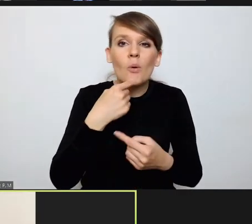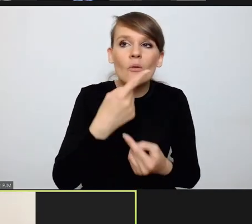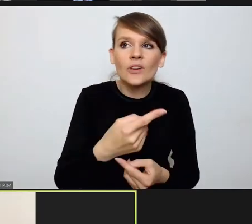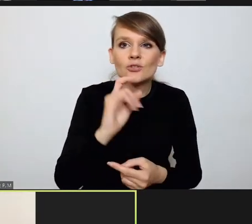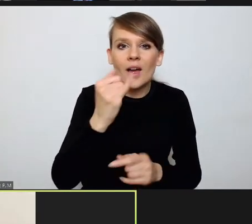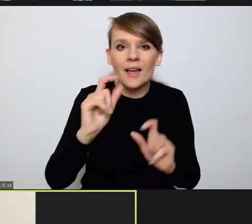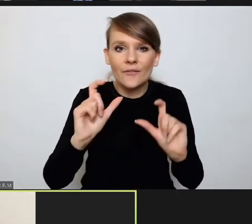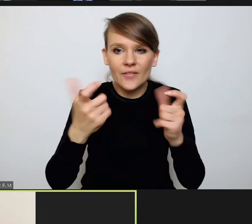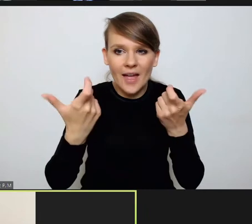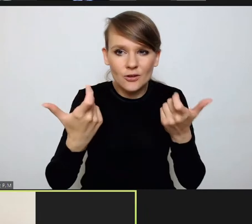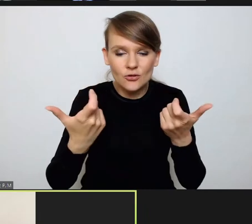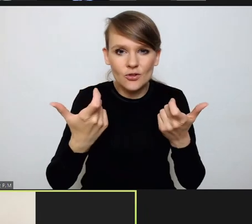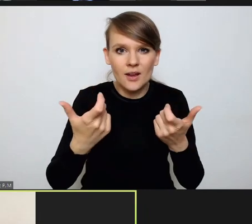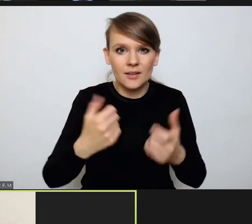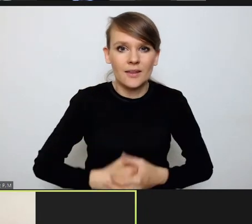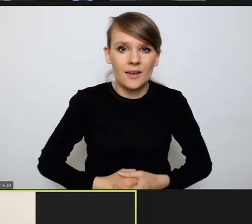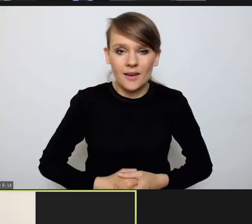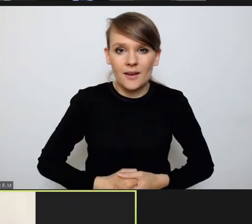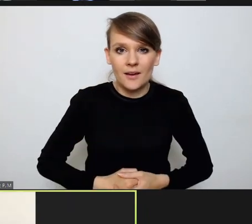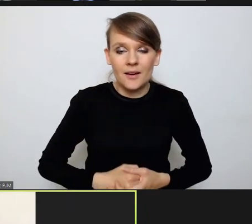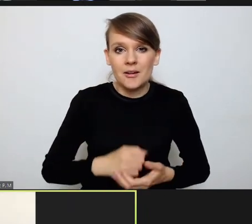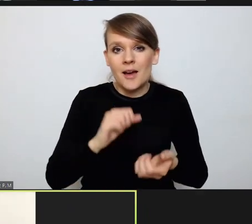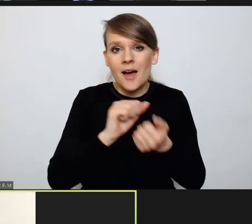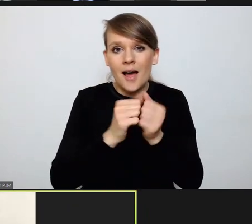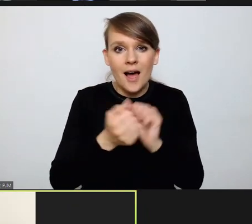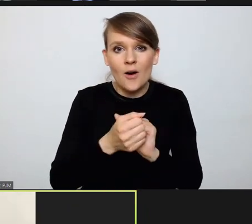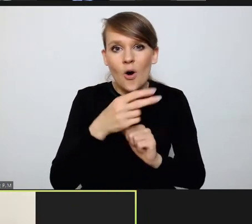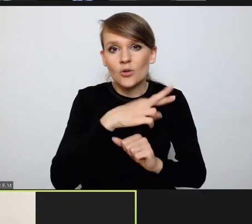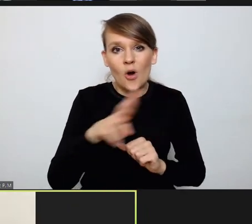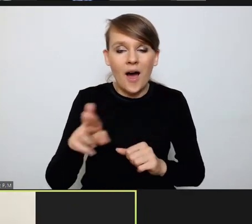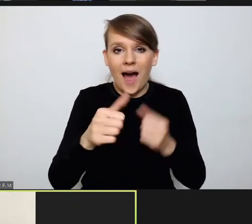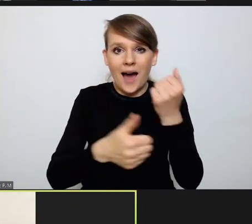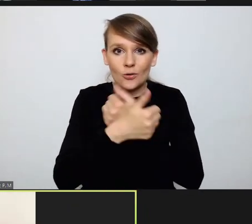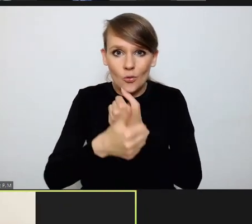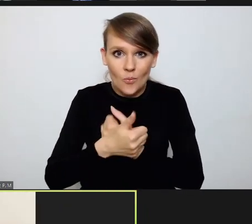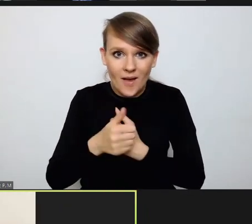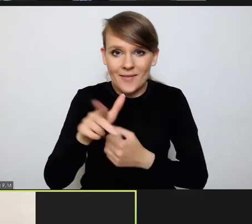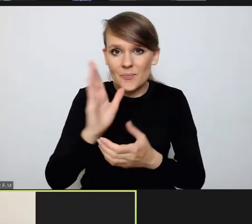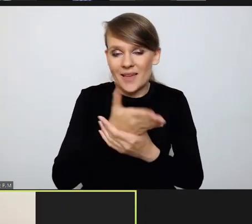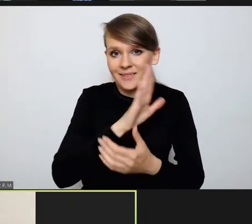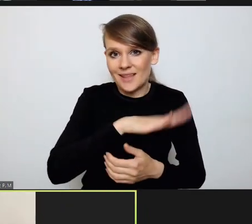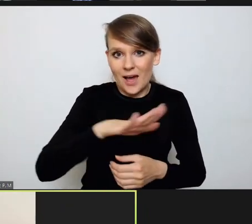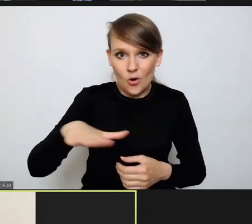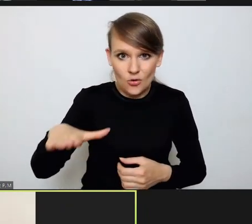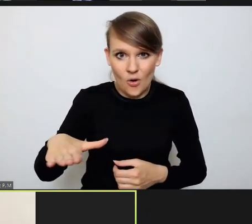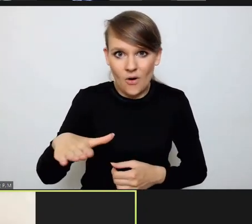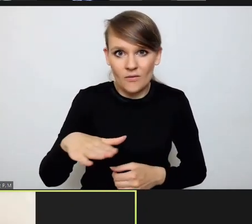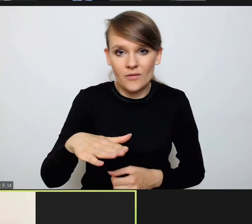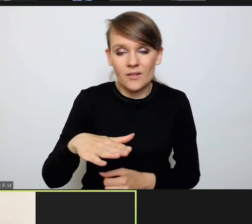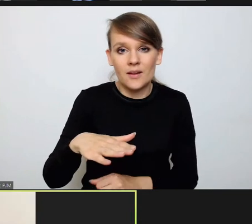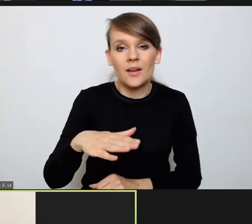albo rodzaj argumentów czy wydarzeń, które w sferze międzynarodowej musiałyby